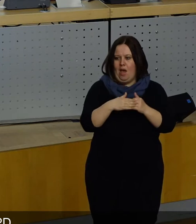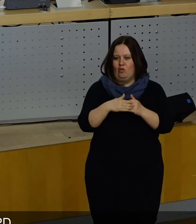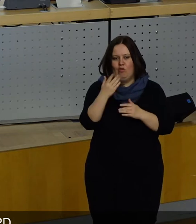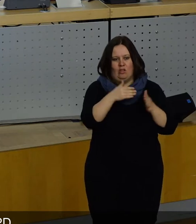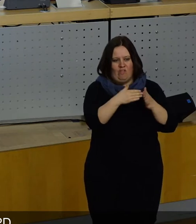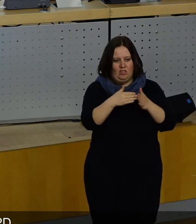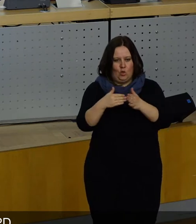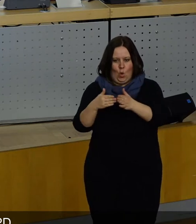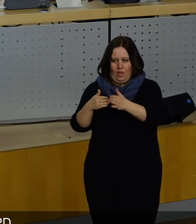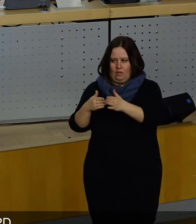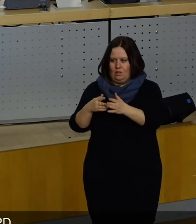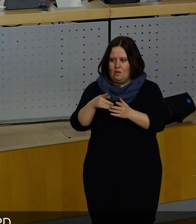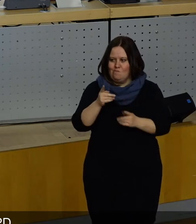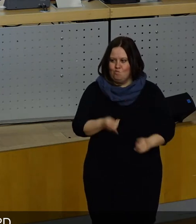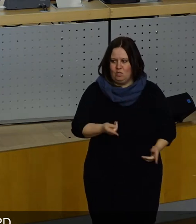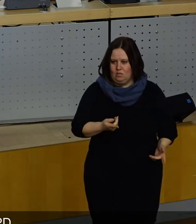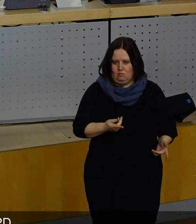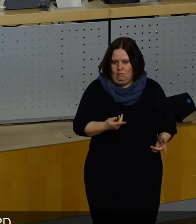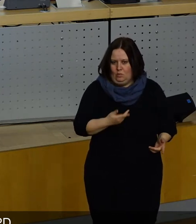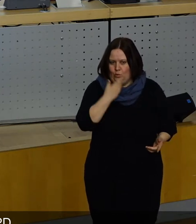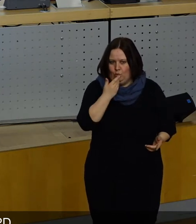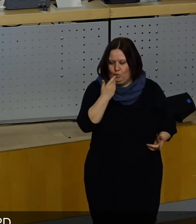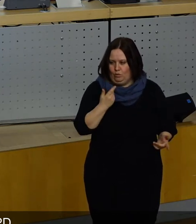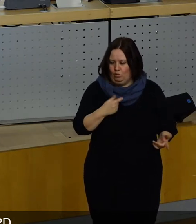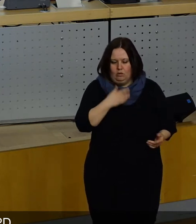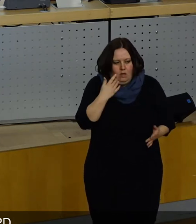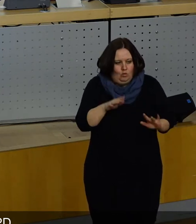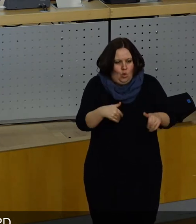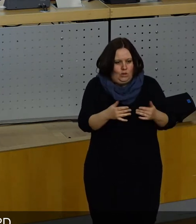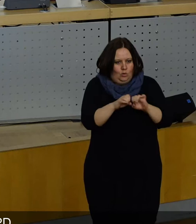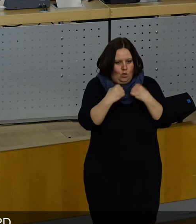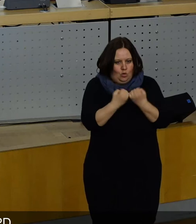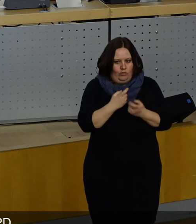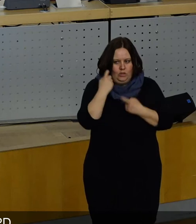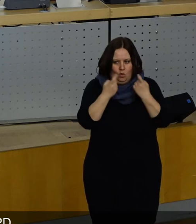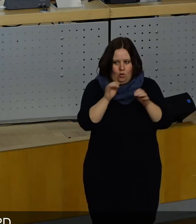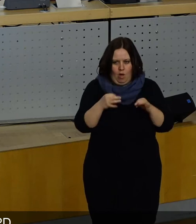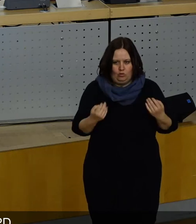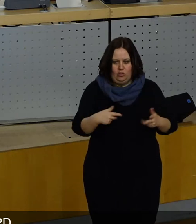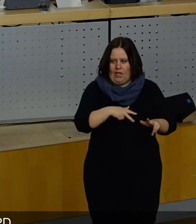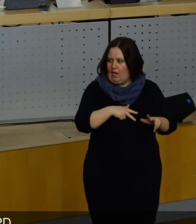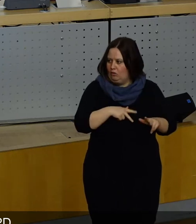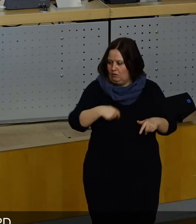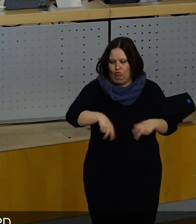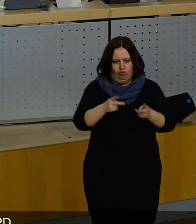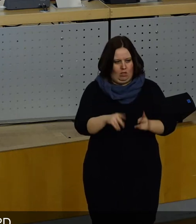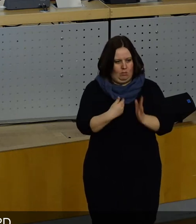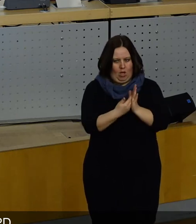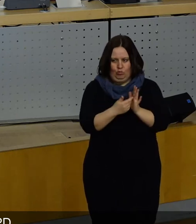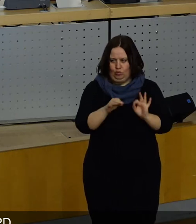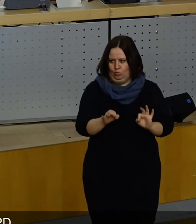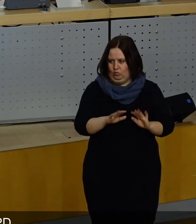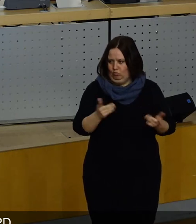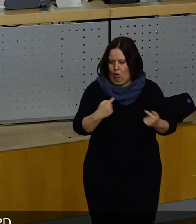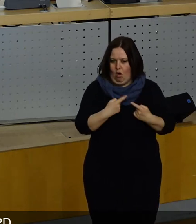Fraktionen seien. Und ich glaube, es gibt auch tatsächlich keinen Anlass, das zu befürchten. Die Realität hier in unserer Stadt lehrt da ja